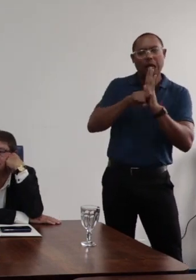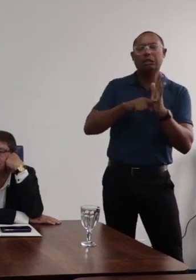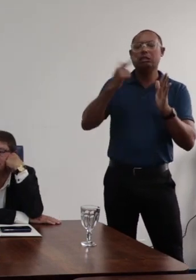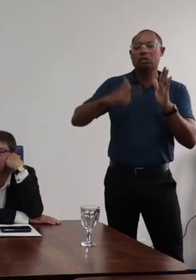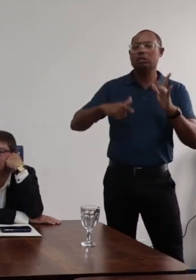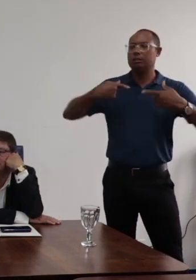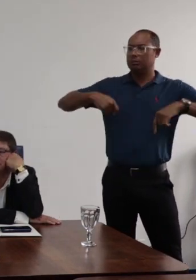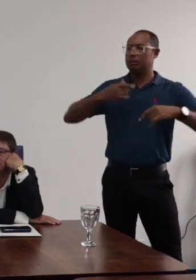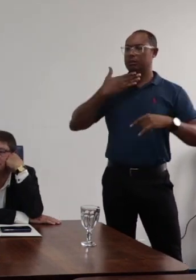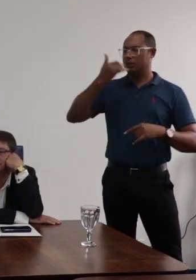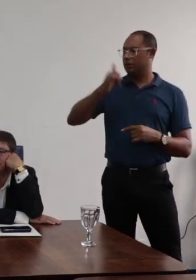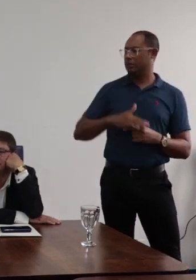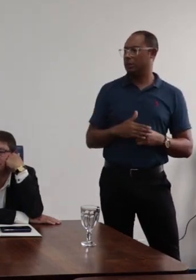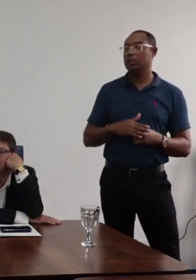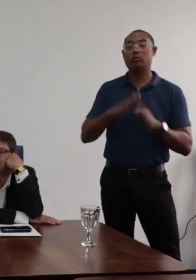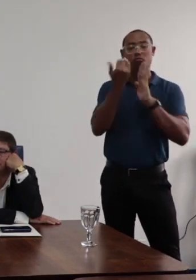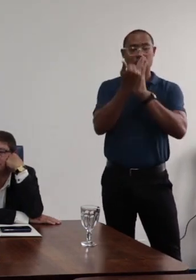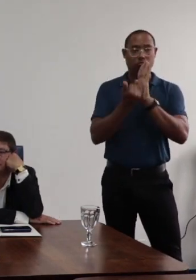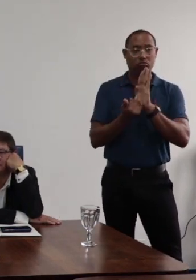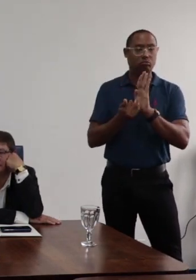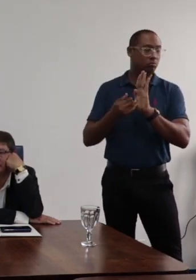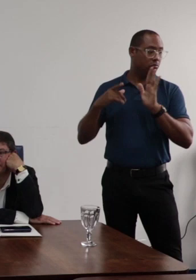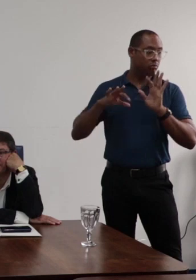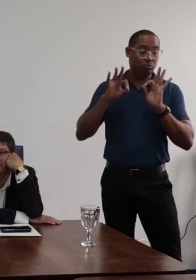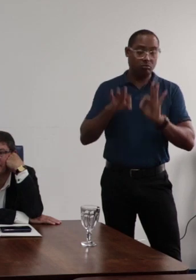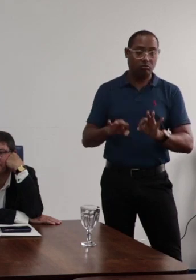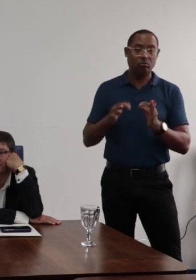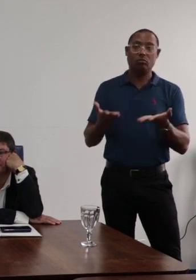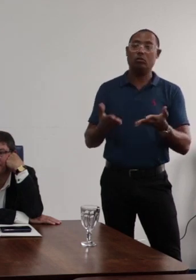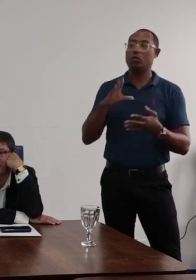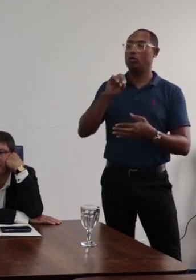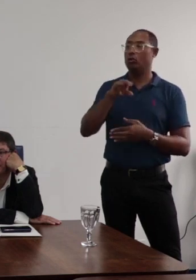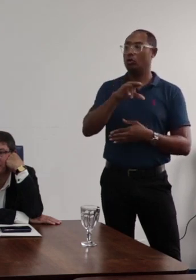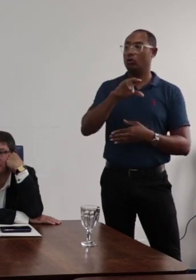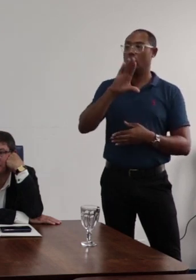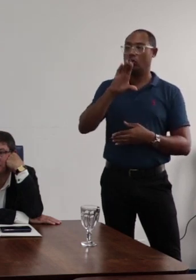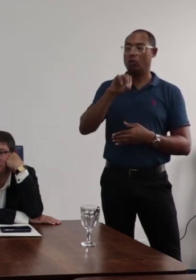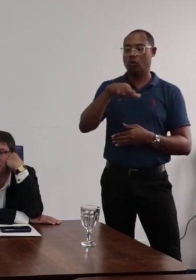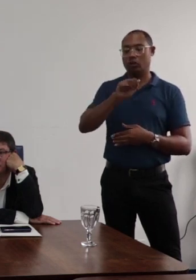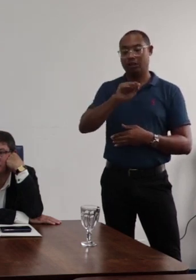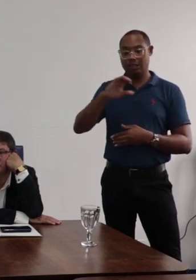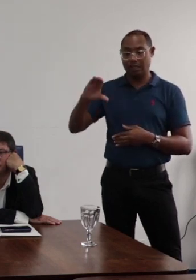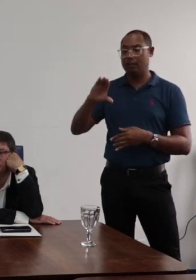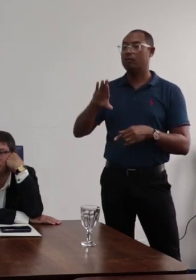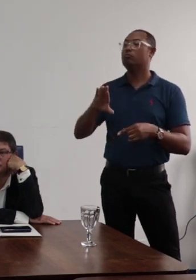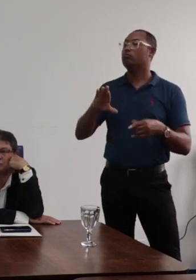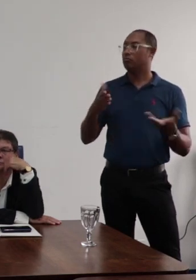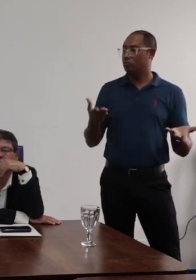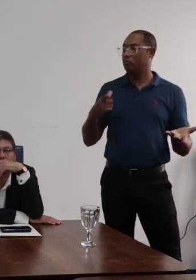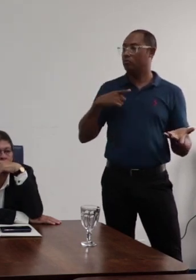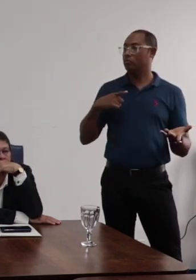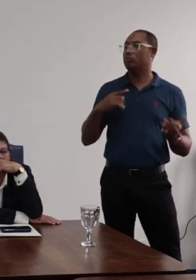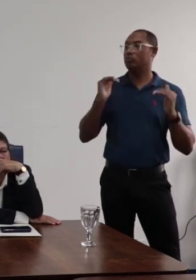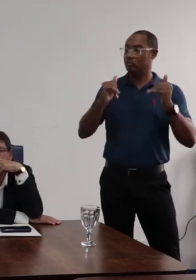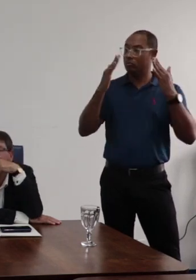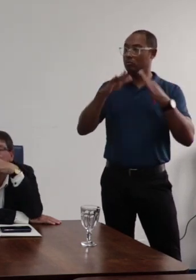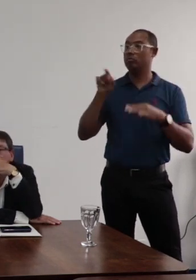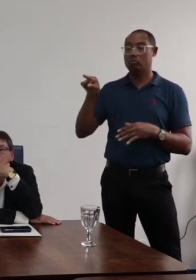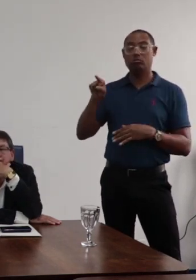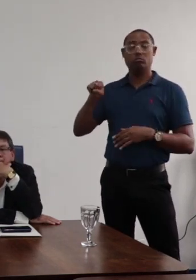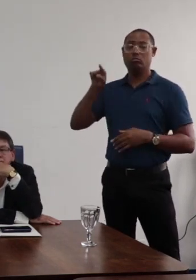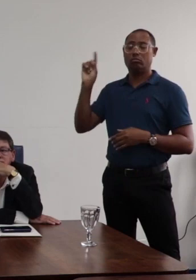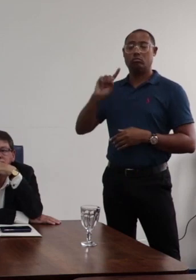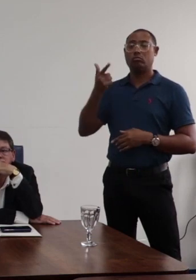instrumento normativo do regimento do CONAC, que caberá àquela instância fazer.